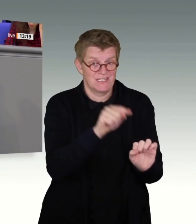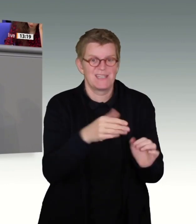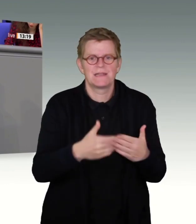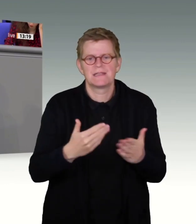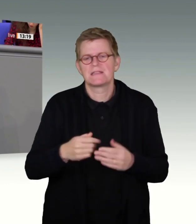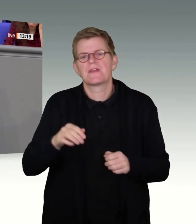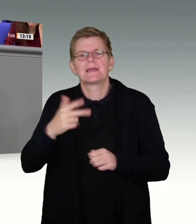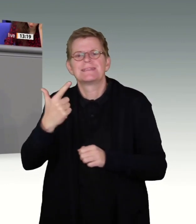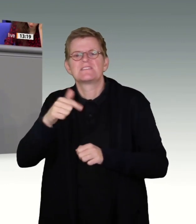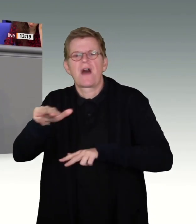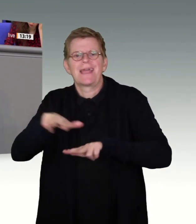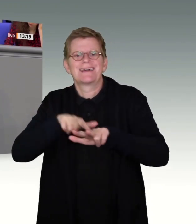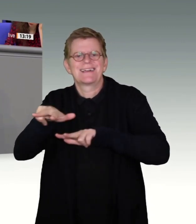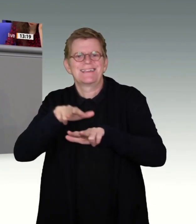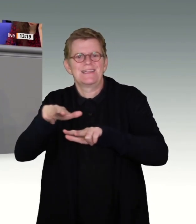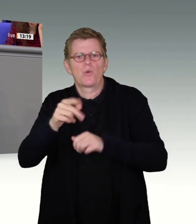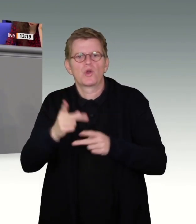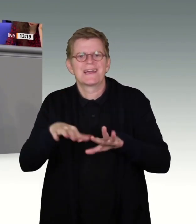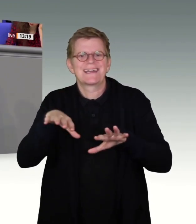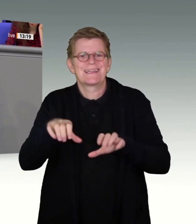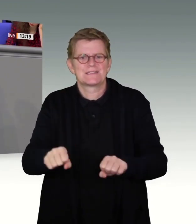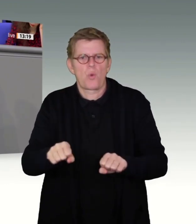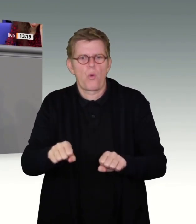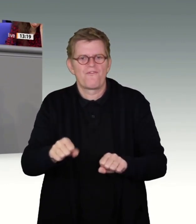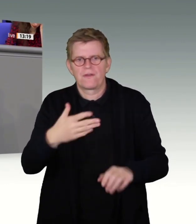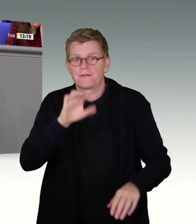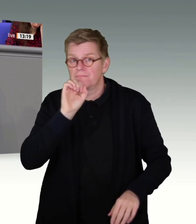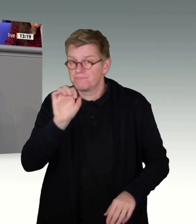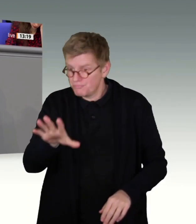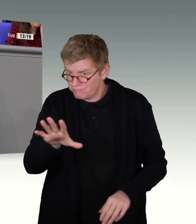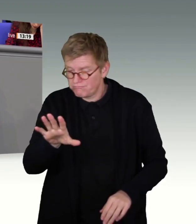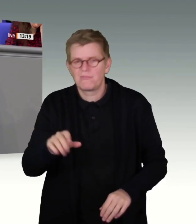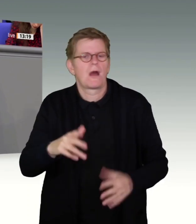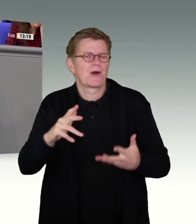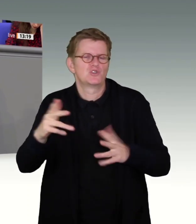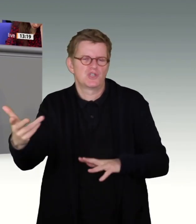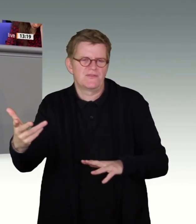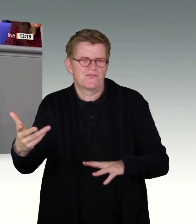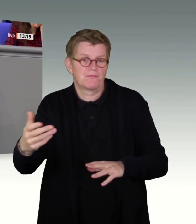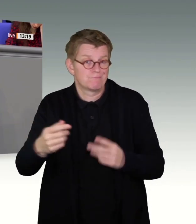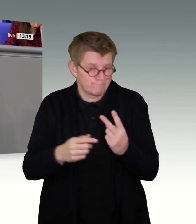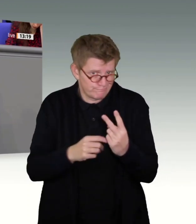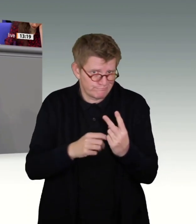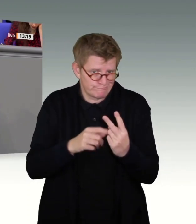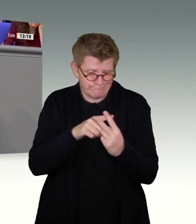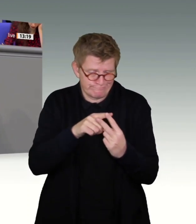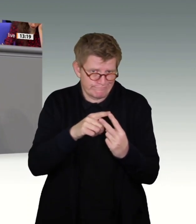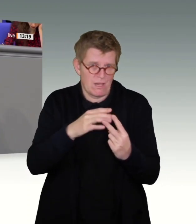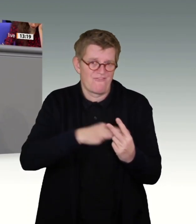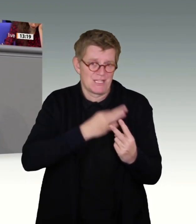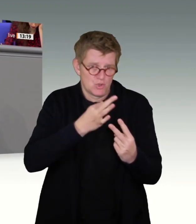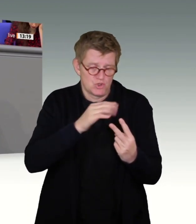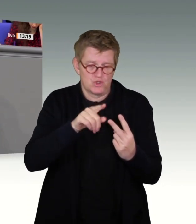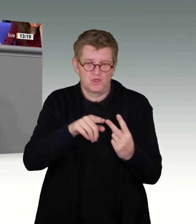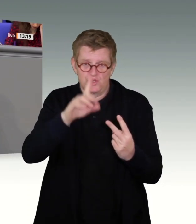Regierungen vor dem Europäischen Gerichtshof Schiffbruch erlitten, die französische und die deutsche. Beide Regierungen hatten die Freiheitsrechte der Bürger